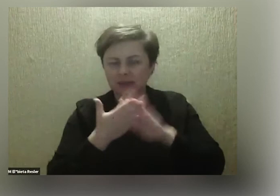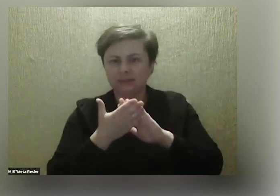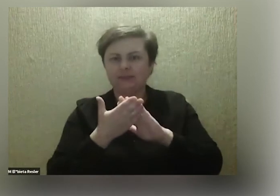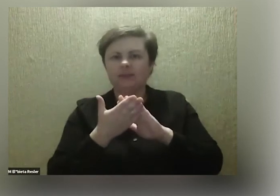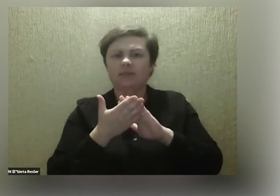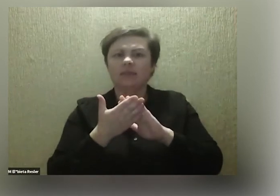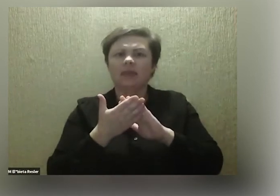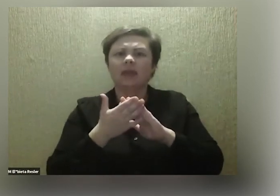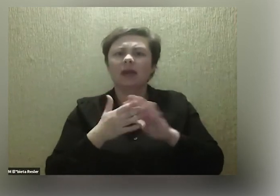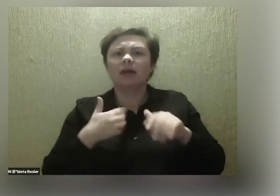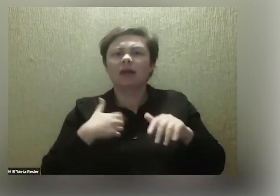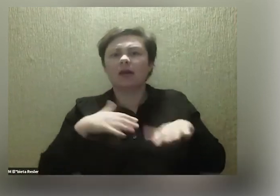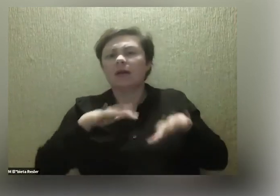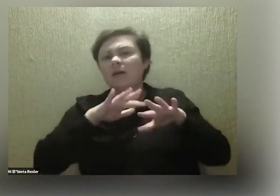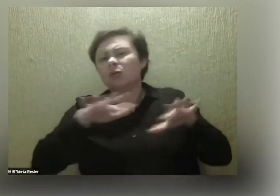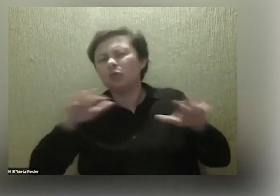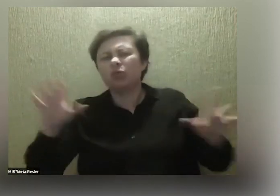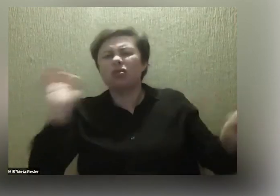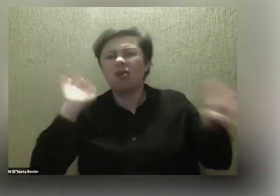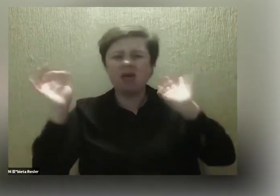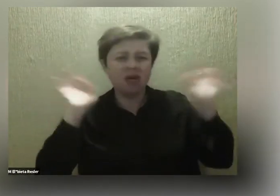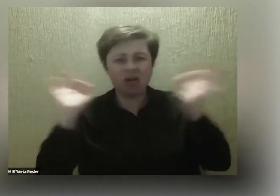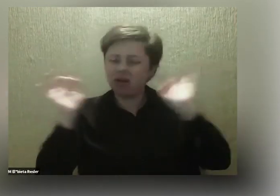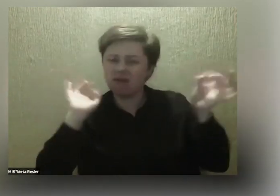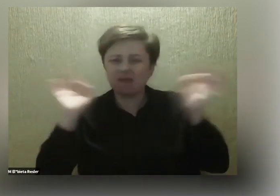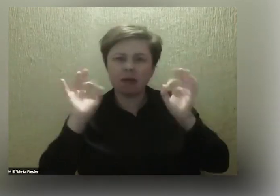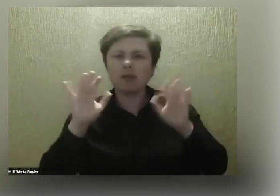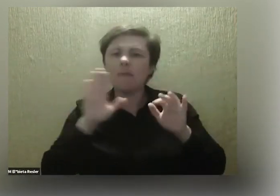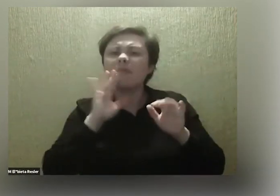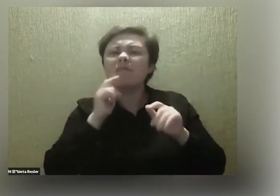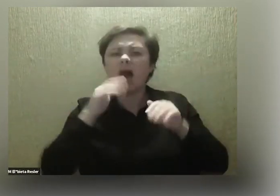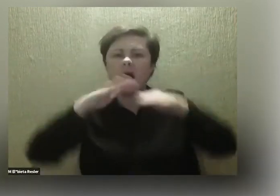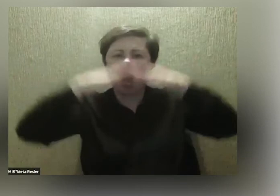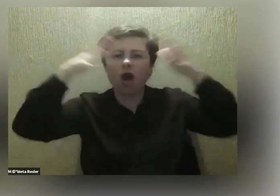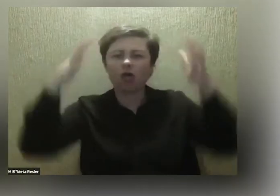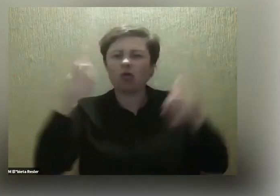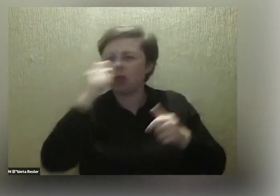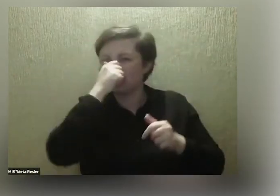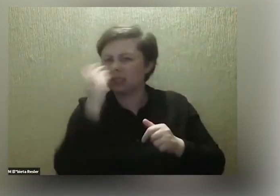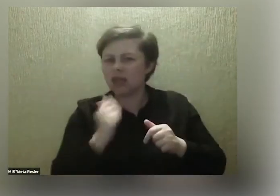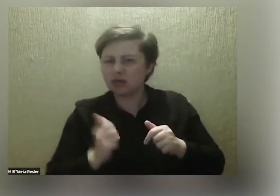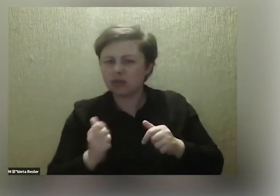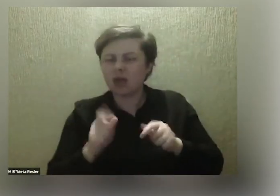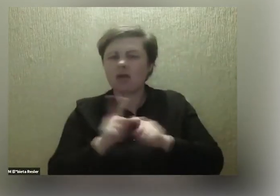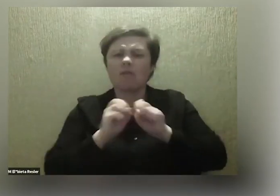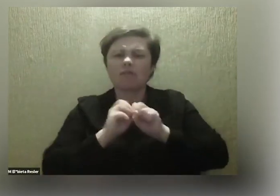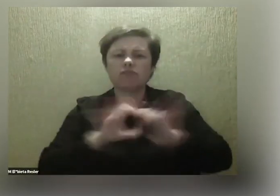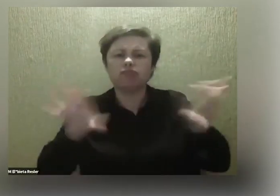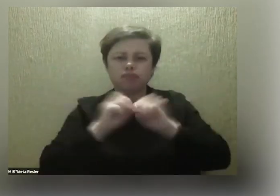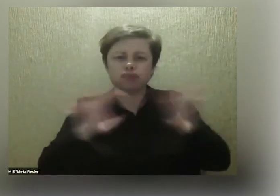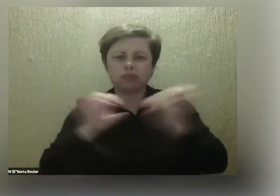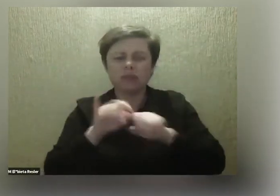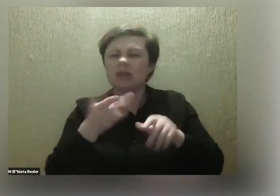prawdy mamy wielki kontener ze śmieciami i rozpowszechniamy te informacje, których nie weryfikujemy.